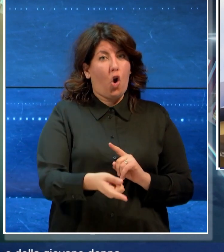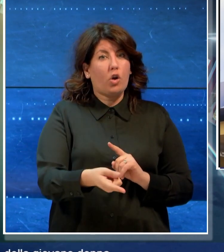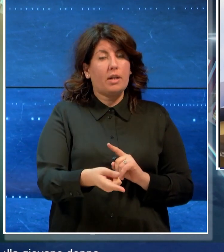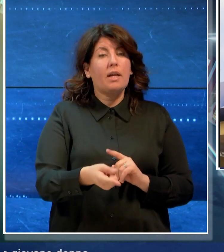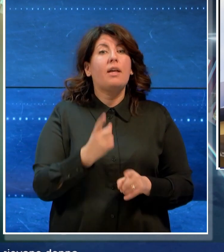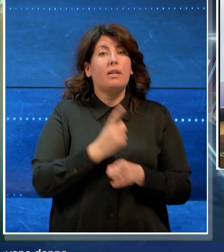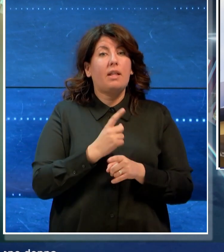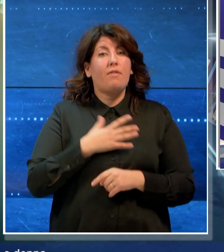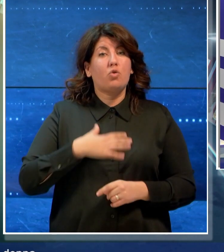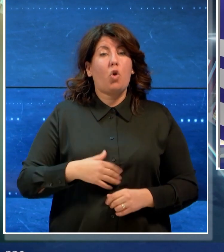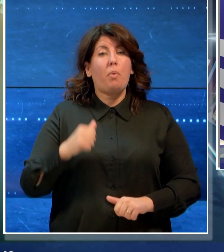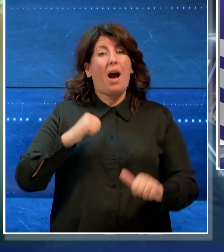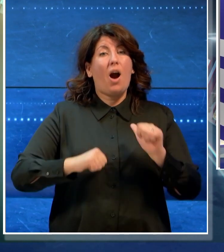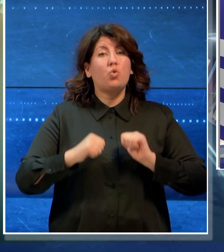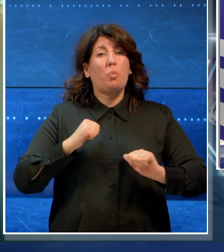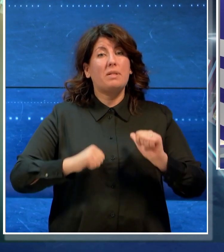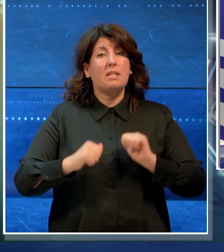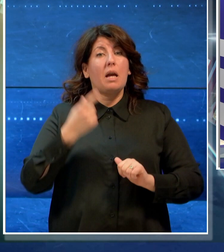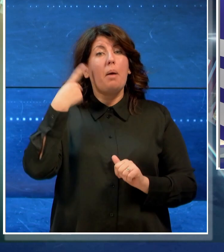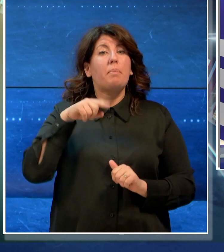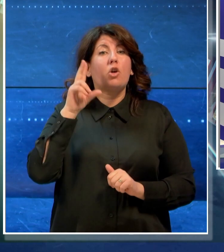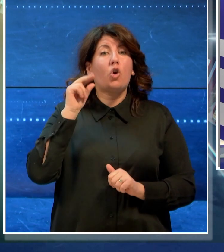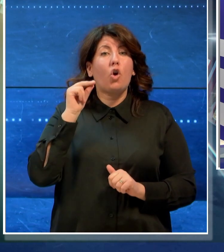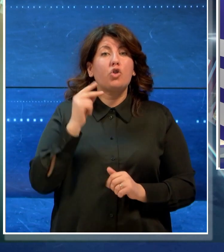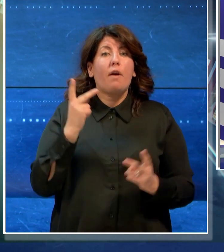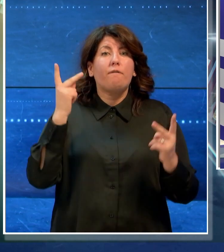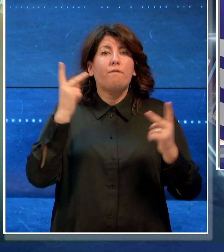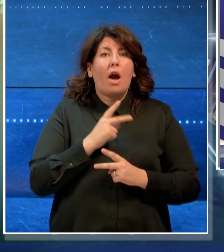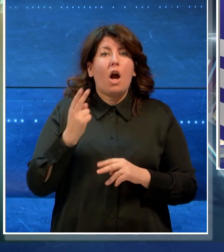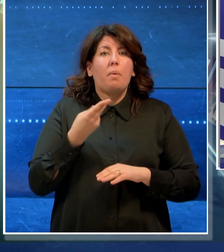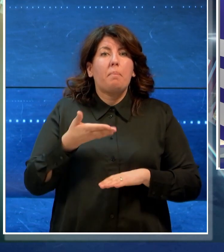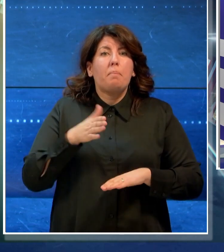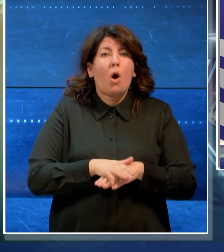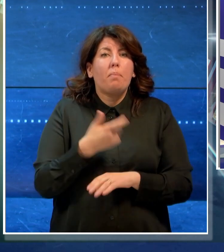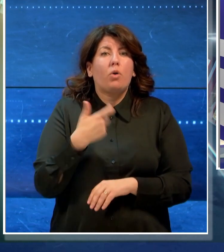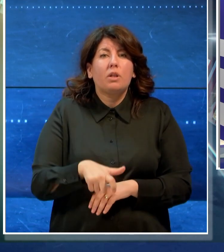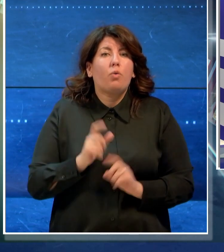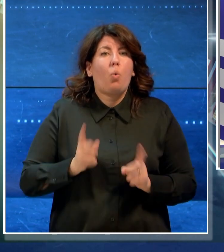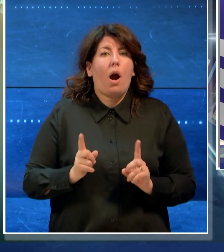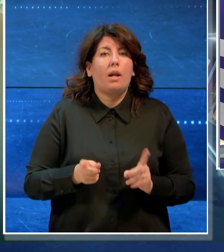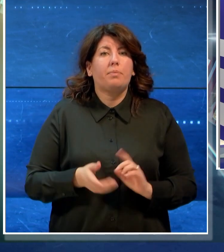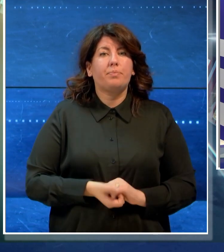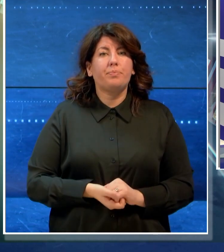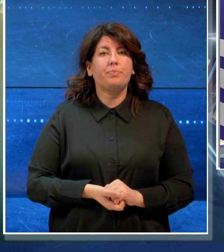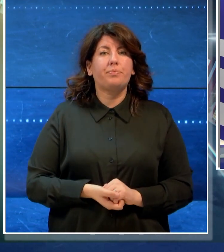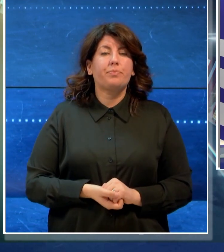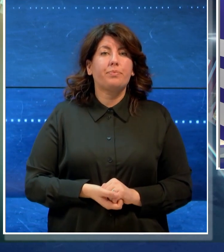'autopsia per conoscere le reali cause del decesso della giovane donna.